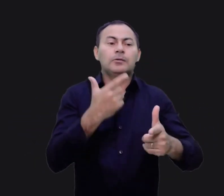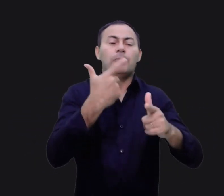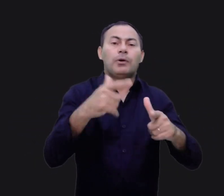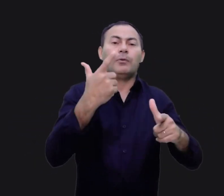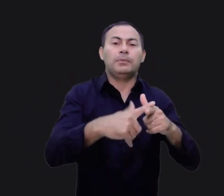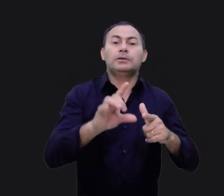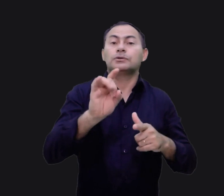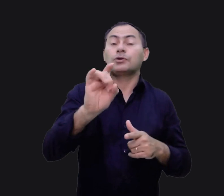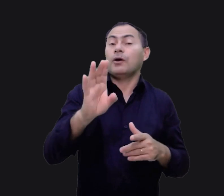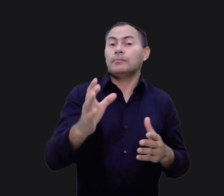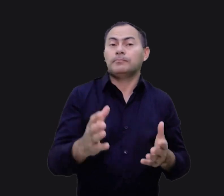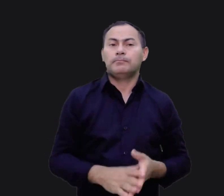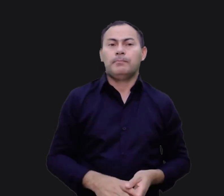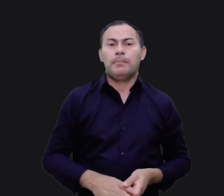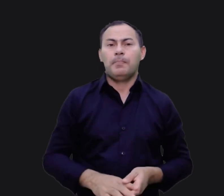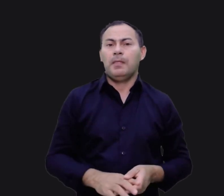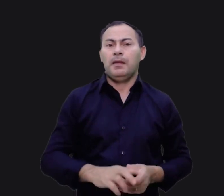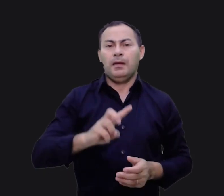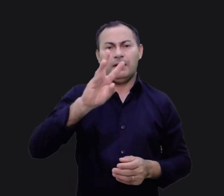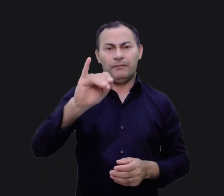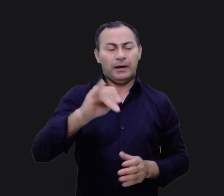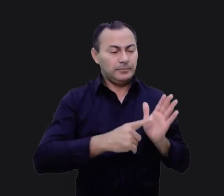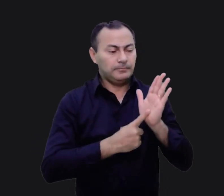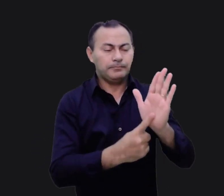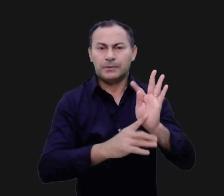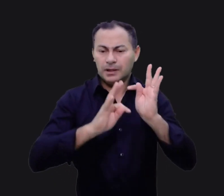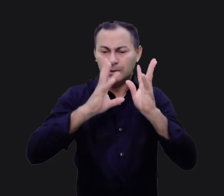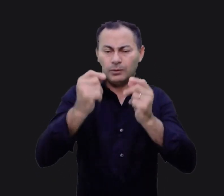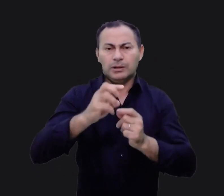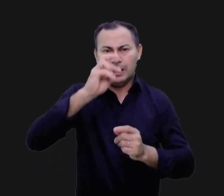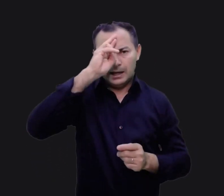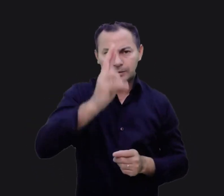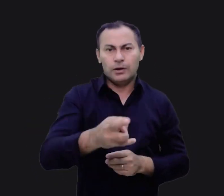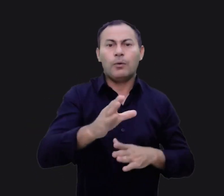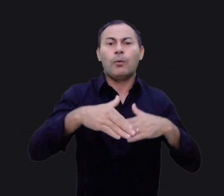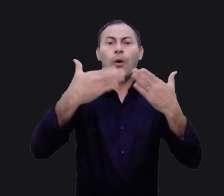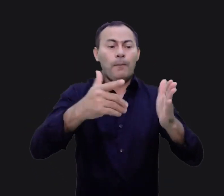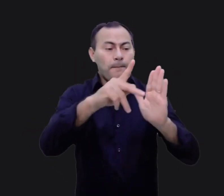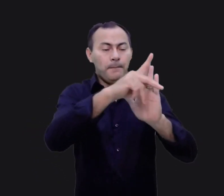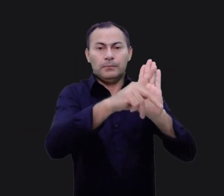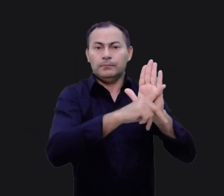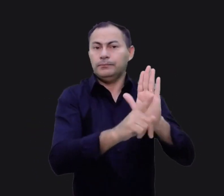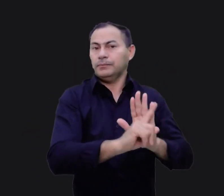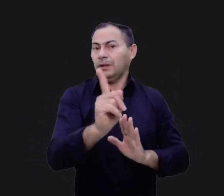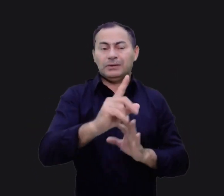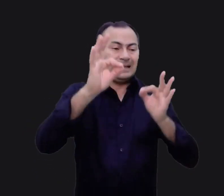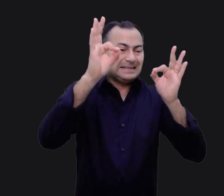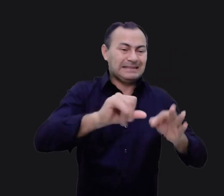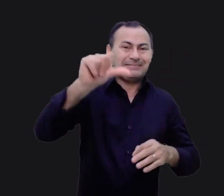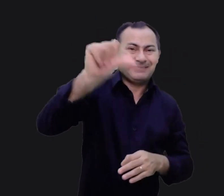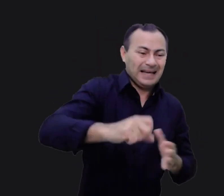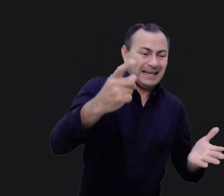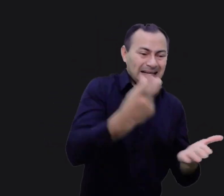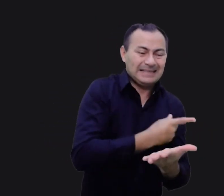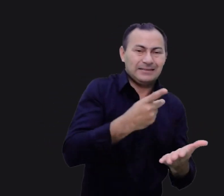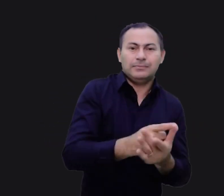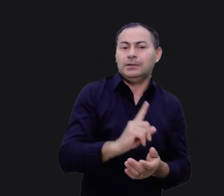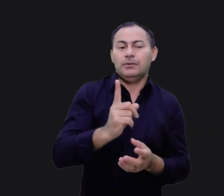e os problemas somente. Eles vão apresentar todas as razões pelas quais o projeto não vai dar certo e não deve ser